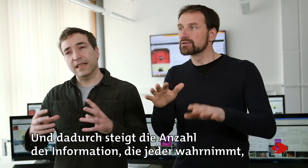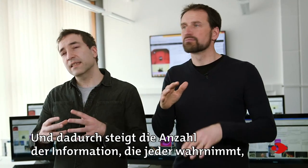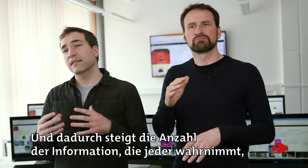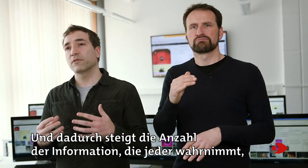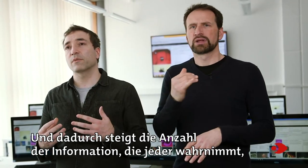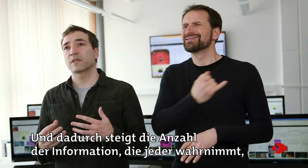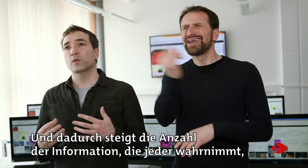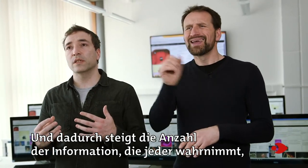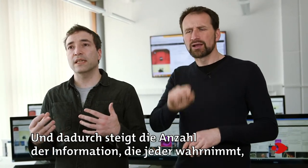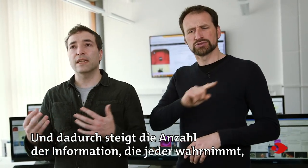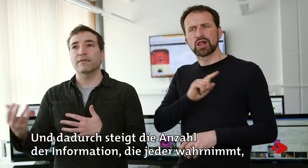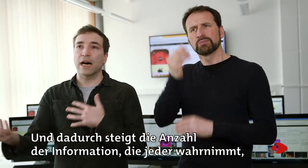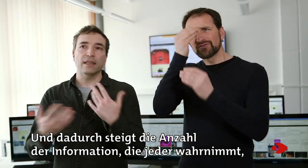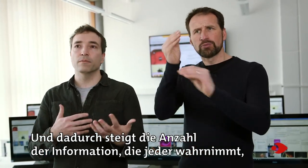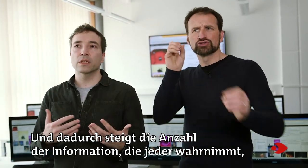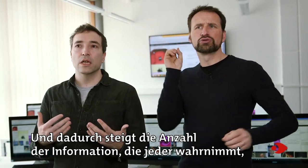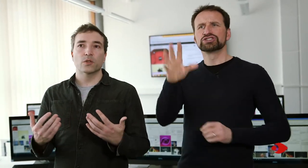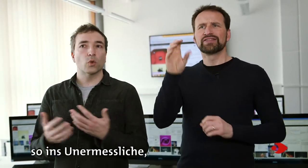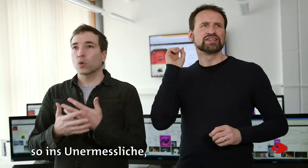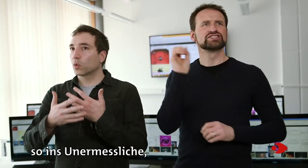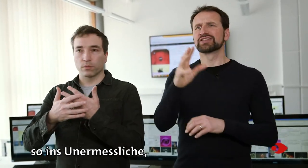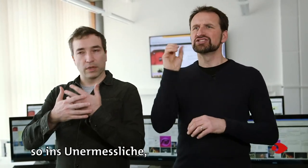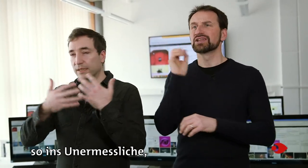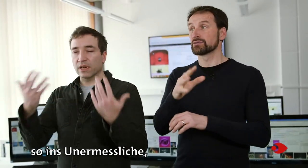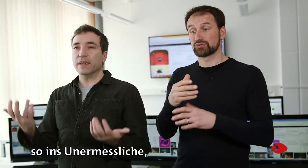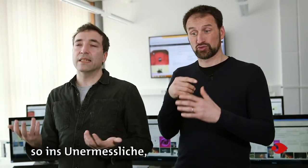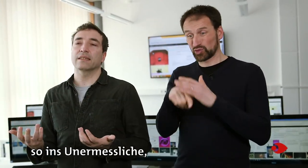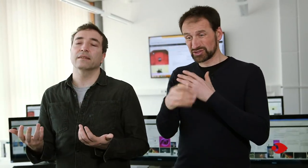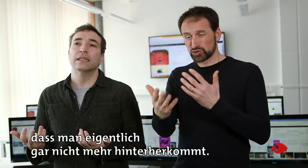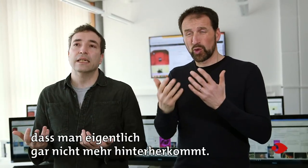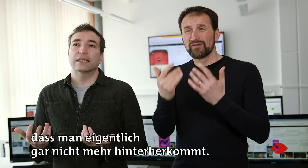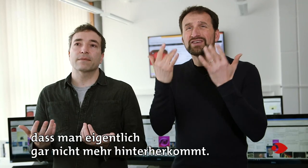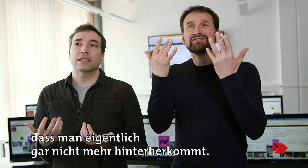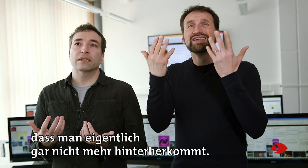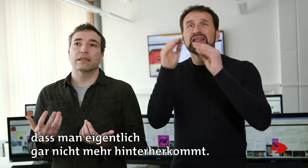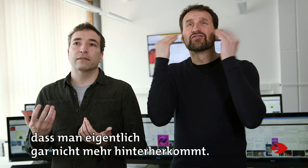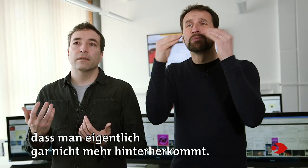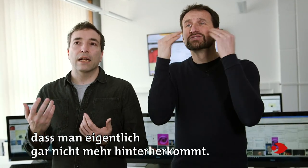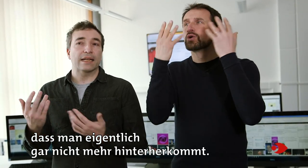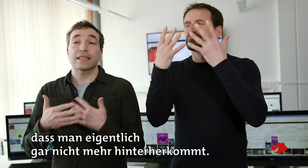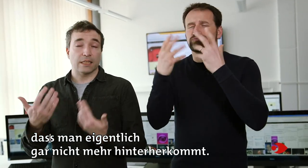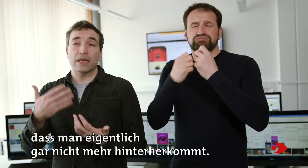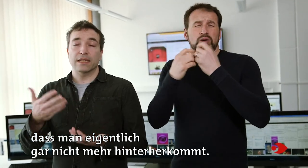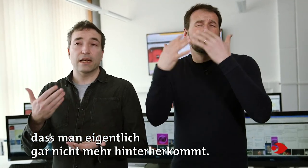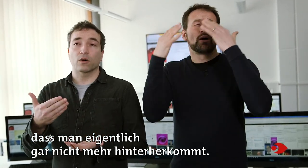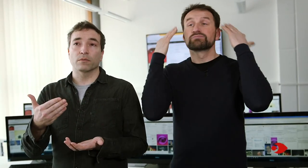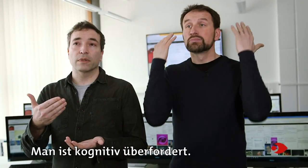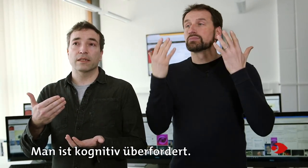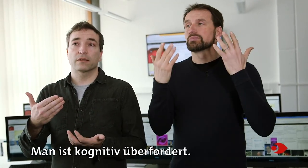Anzahl der Informationen, die jeder wahrnimmt, so ins Unermessliche, dass man eigentlich gar nicht mehr hinterherkommt. Man ist